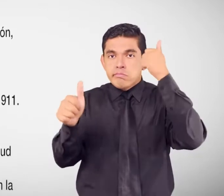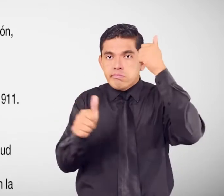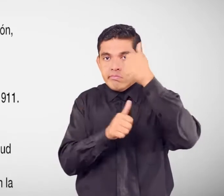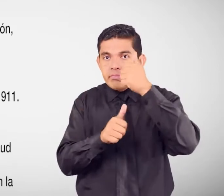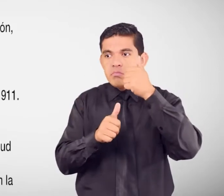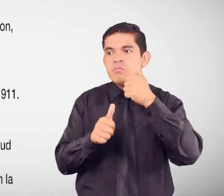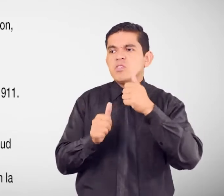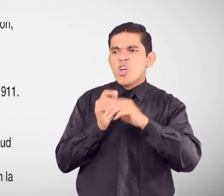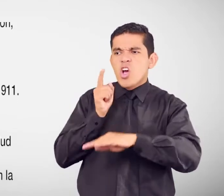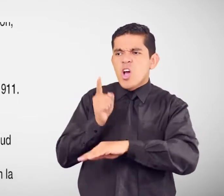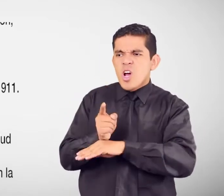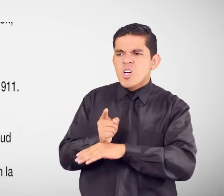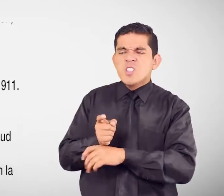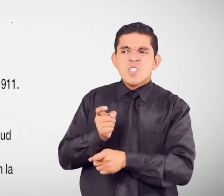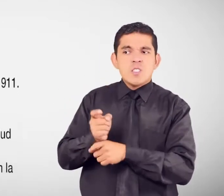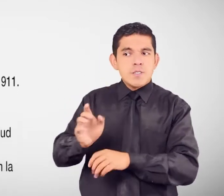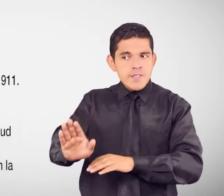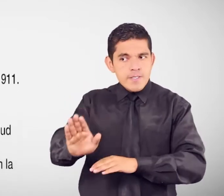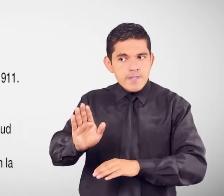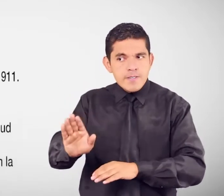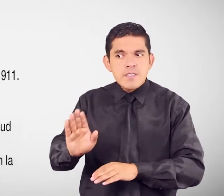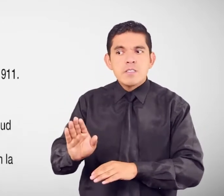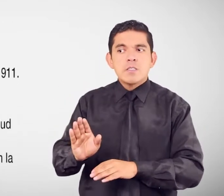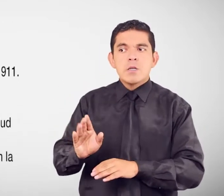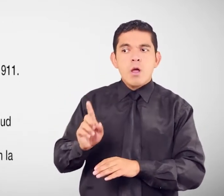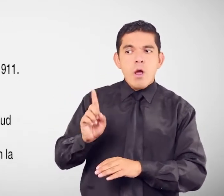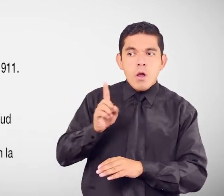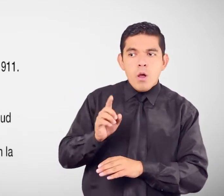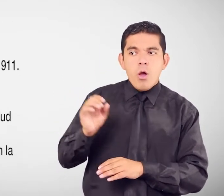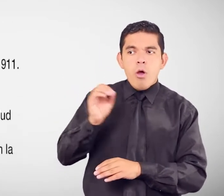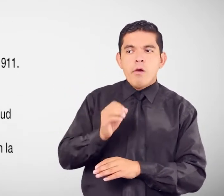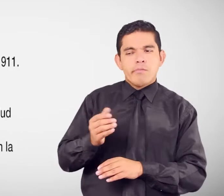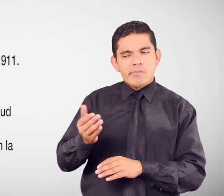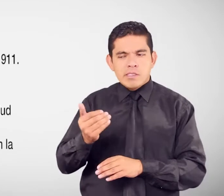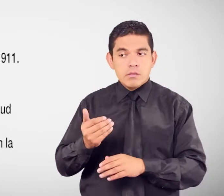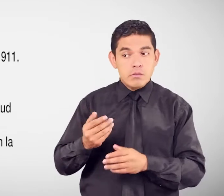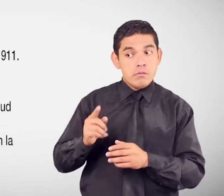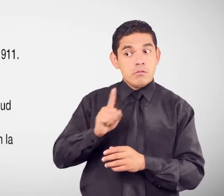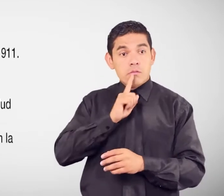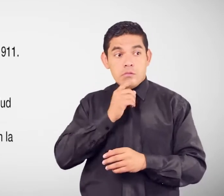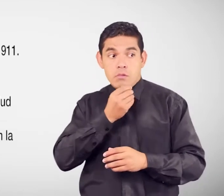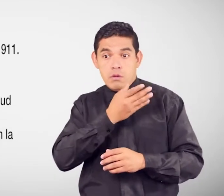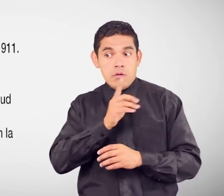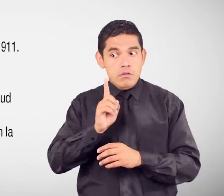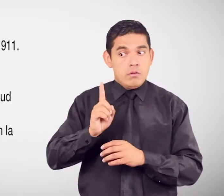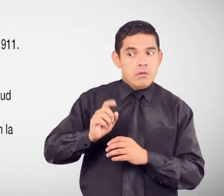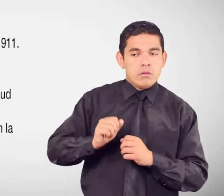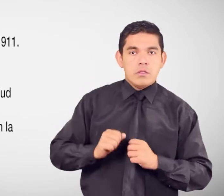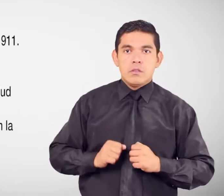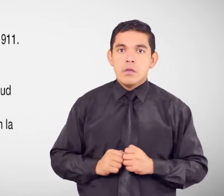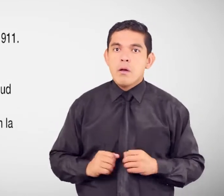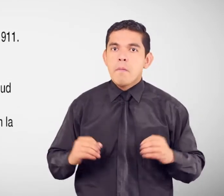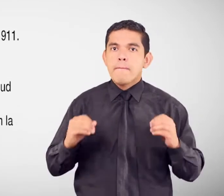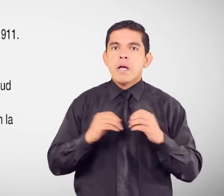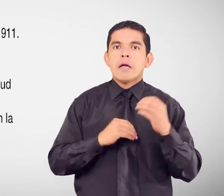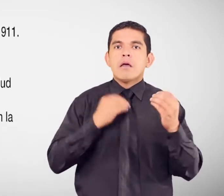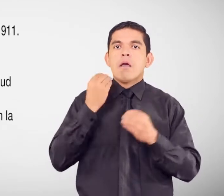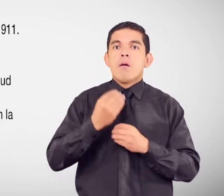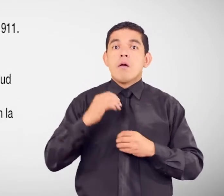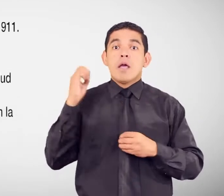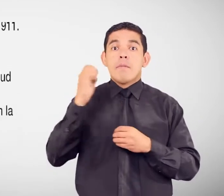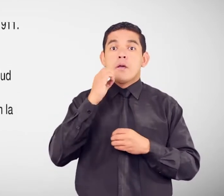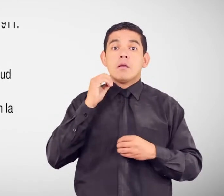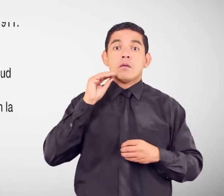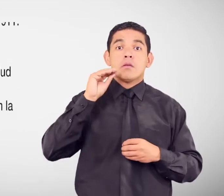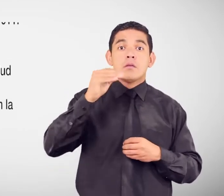chantaje ¿Qué debes hacer? En caso de emergencia Llama al ECU 911 Acude a la fiscalía más cercana A la